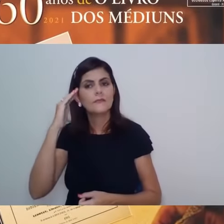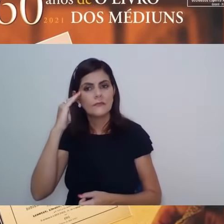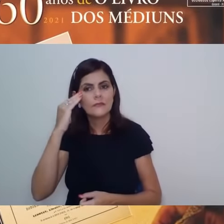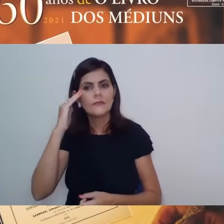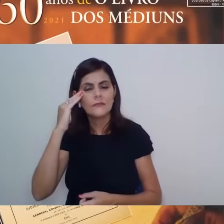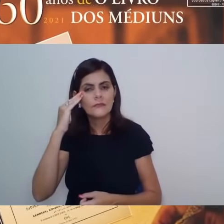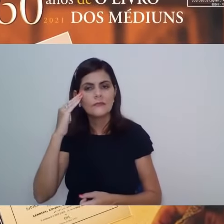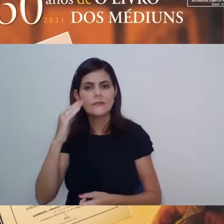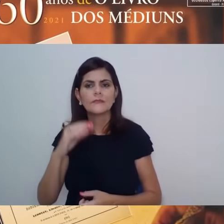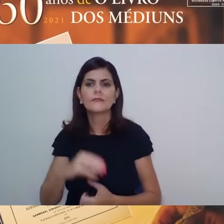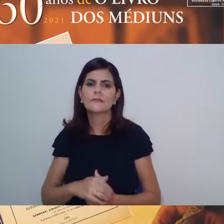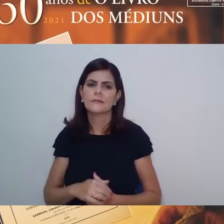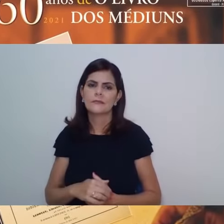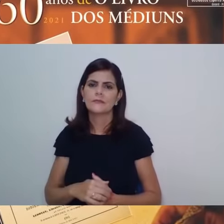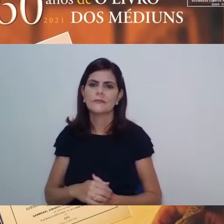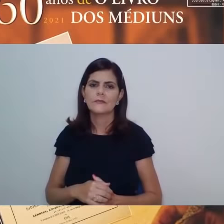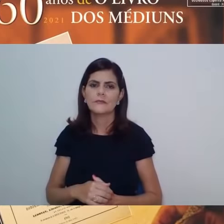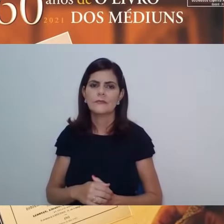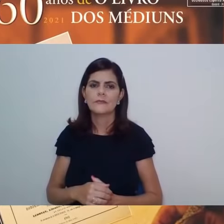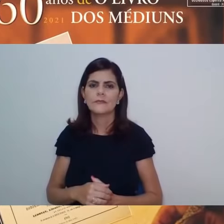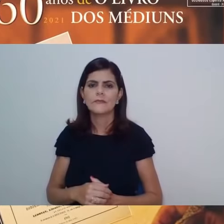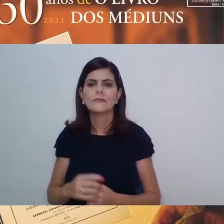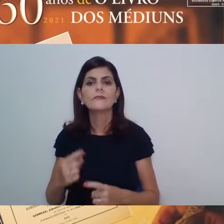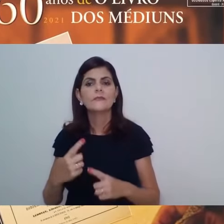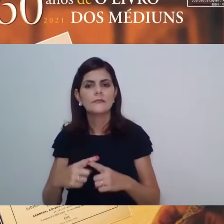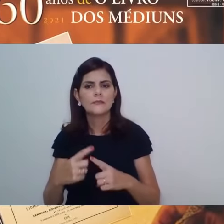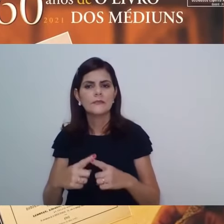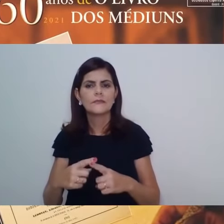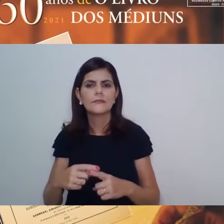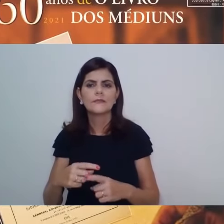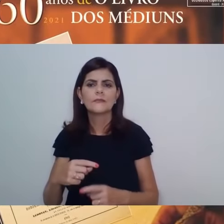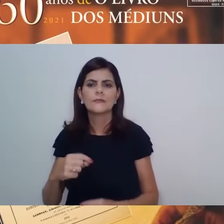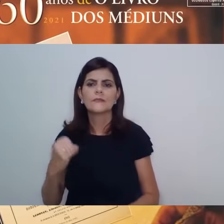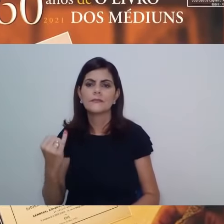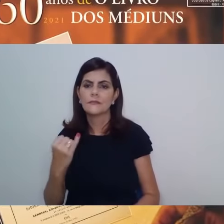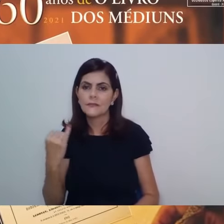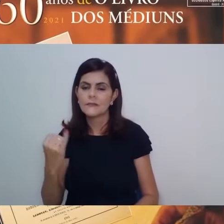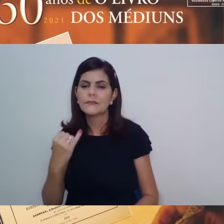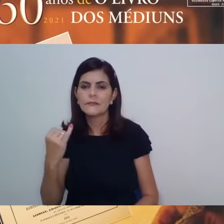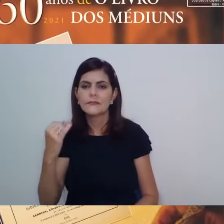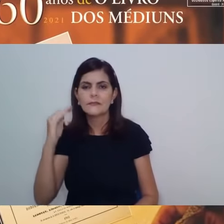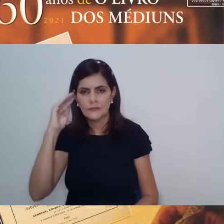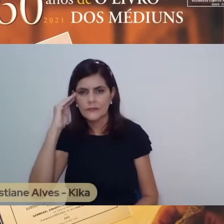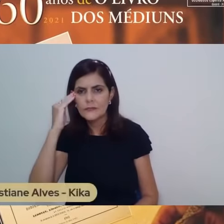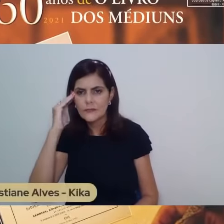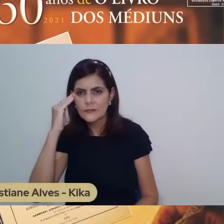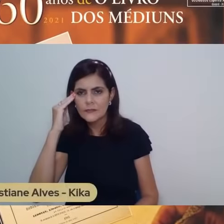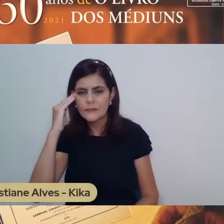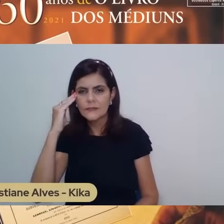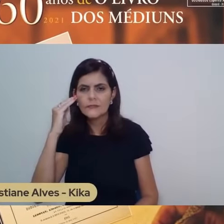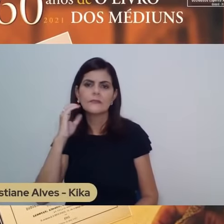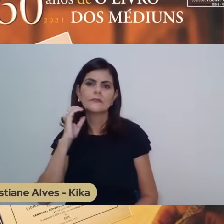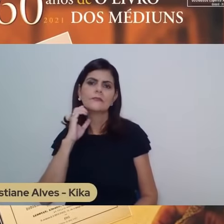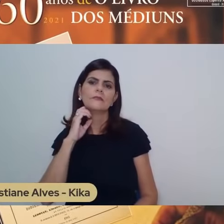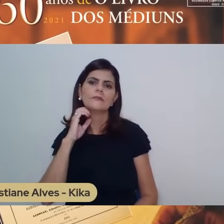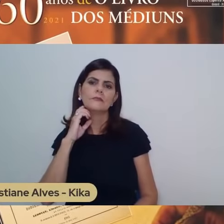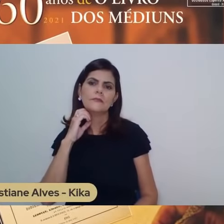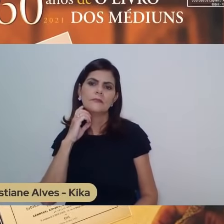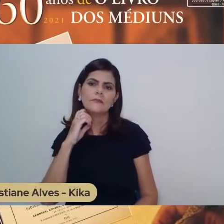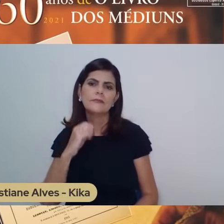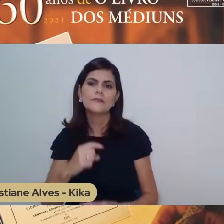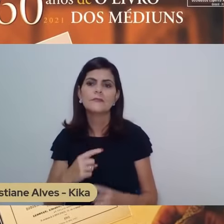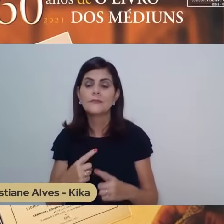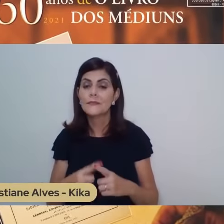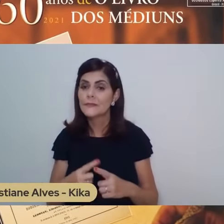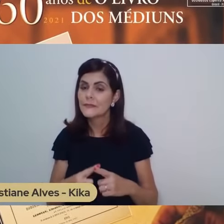de fora para dentro tem a sua função, a sua importância fundamental, mas o conhecimento que chega de fora para dentro